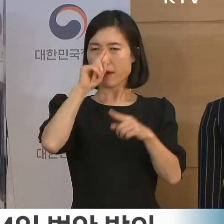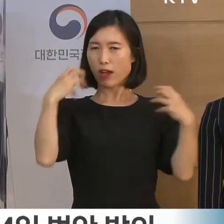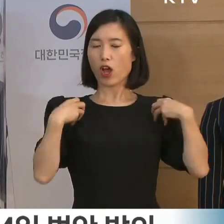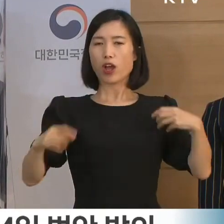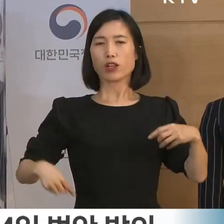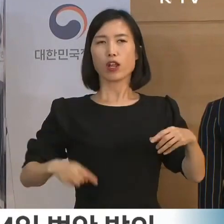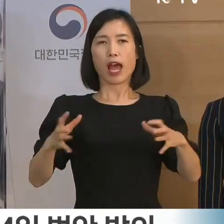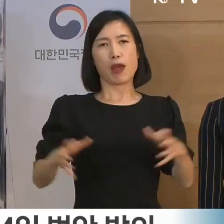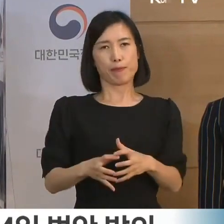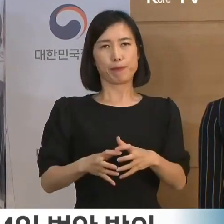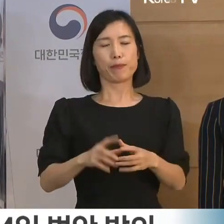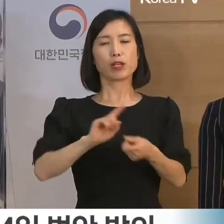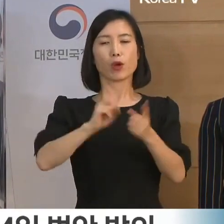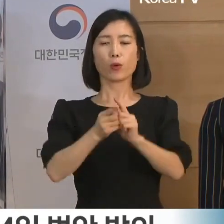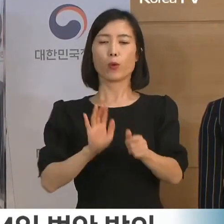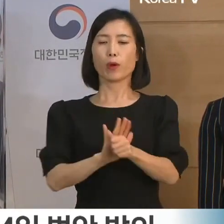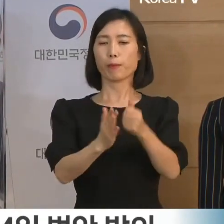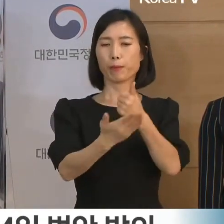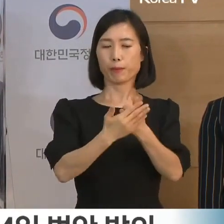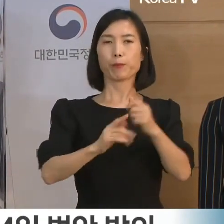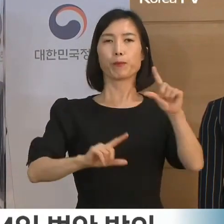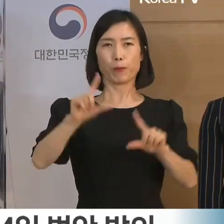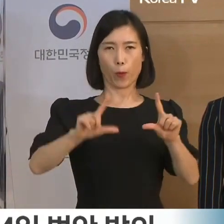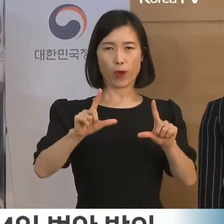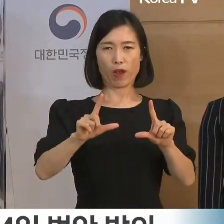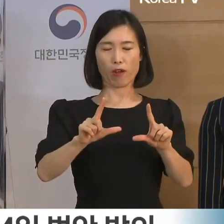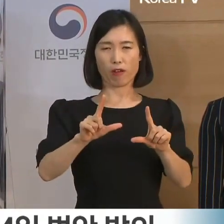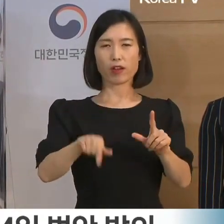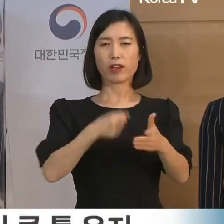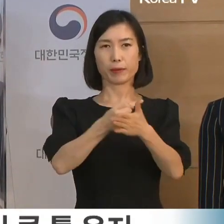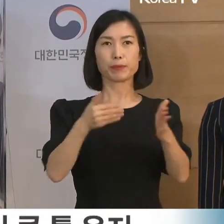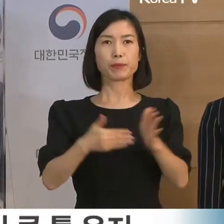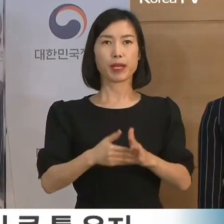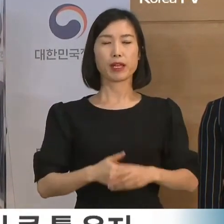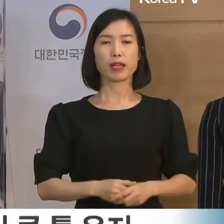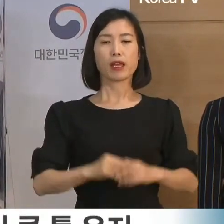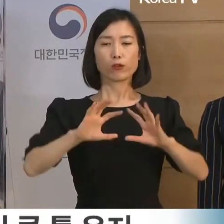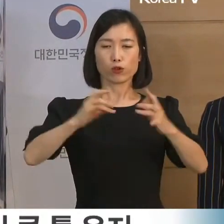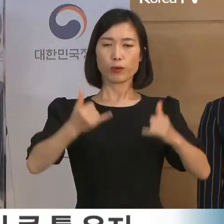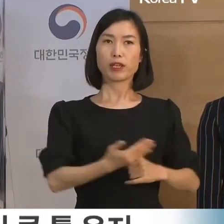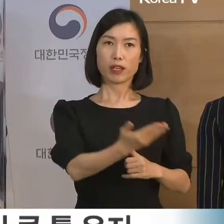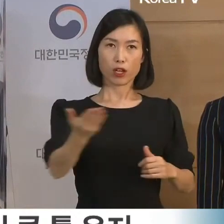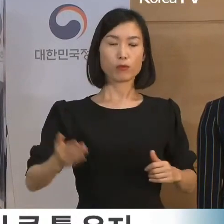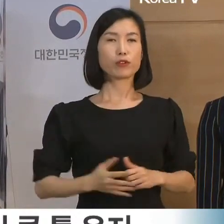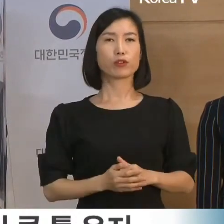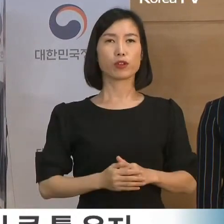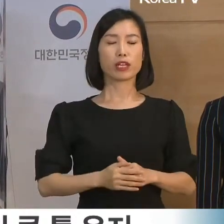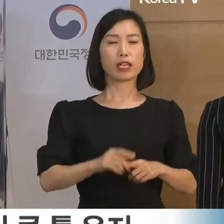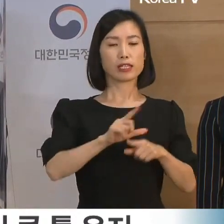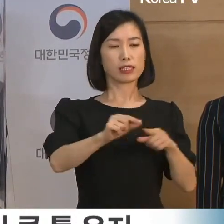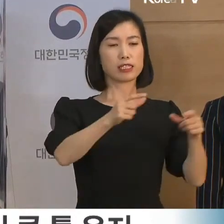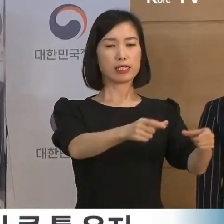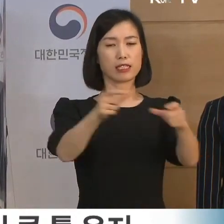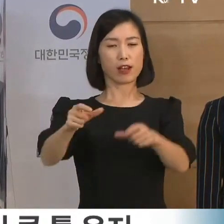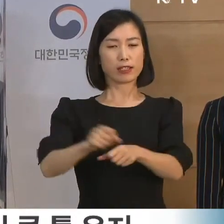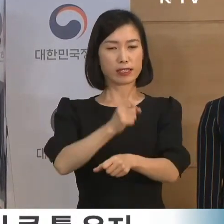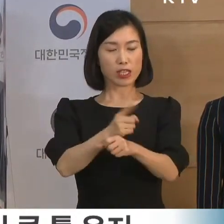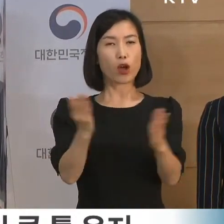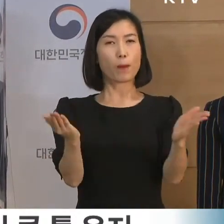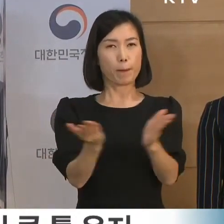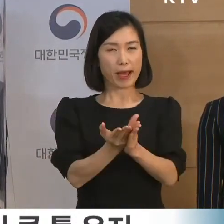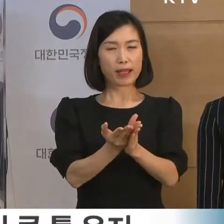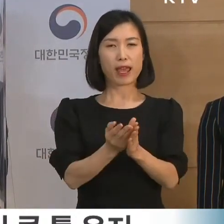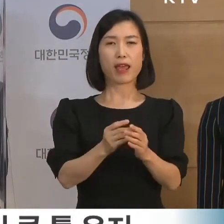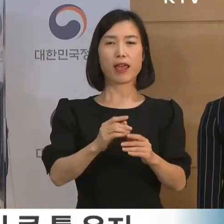협력하는 모형으로 변경한 것입니다. 국민 여러분은 지역별 특성에 맞는 치안